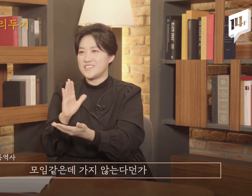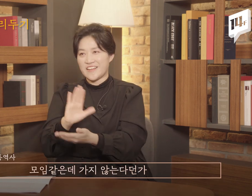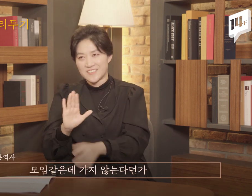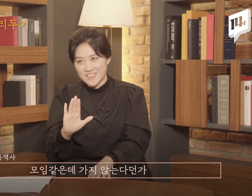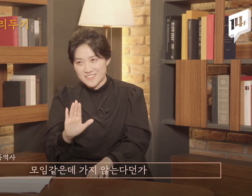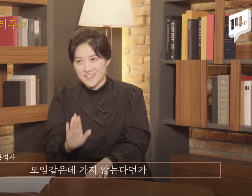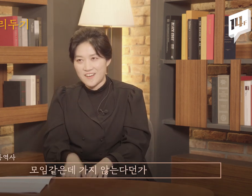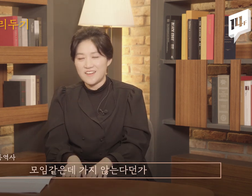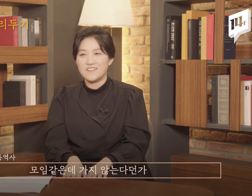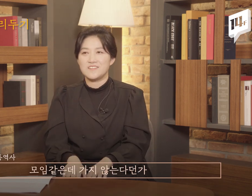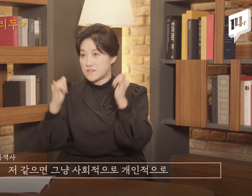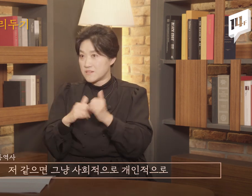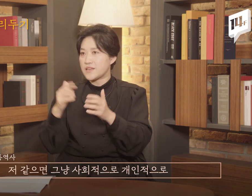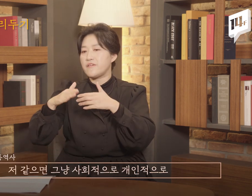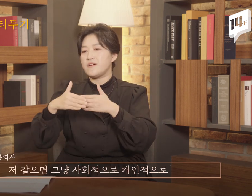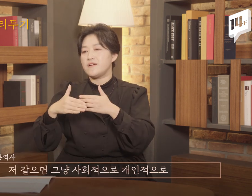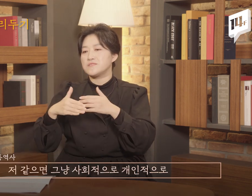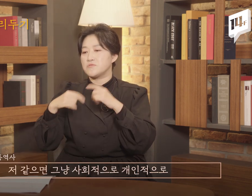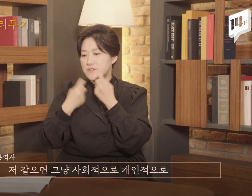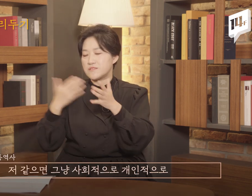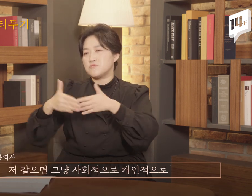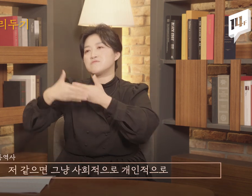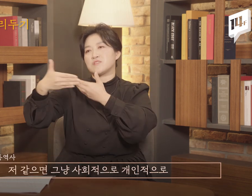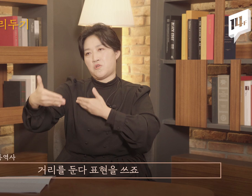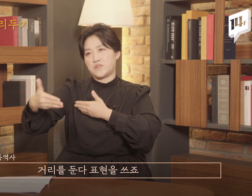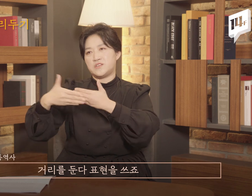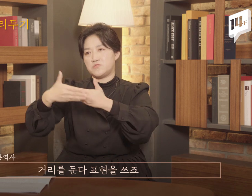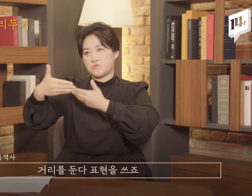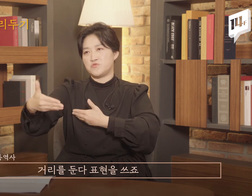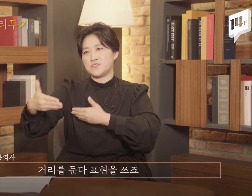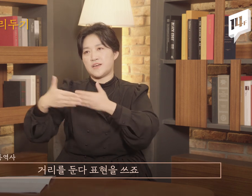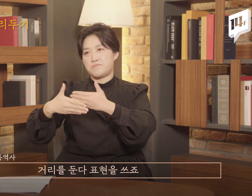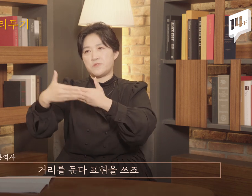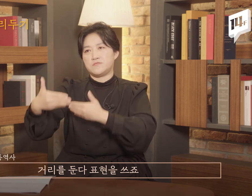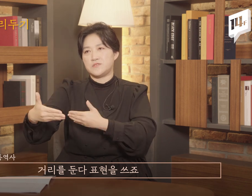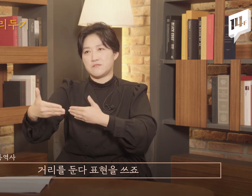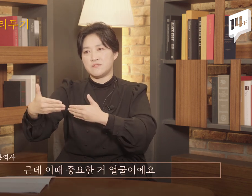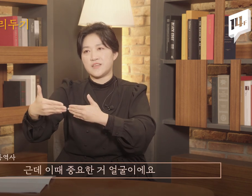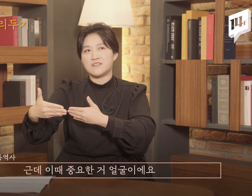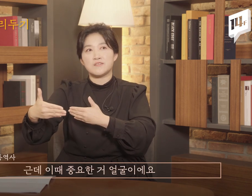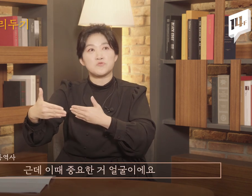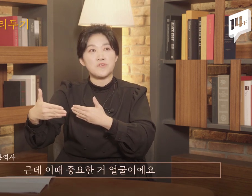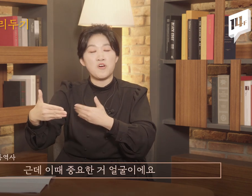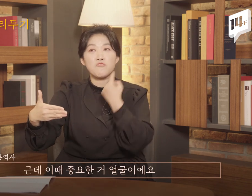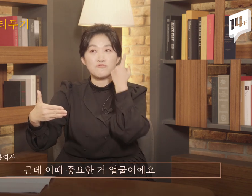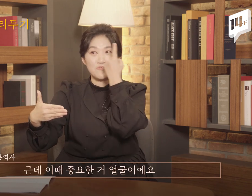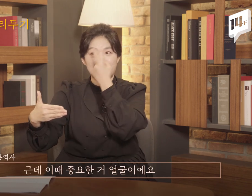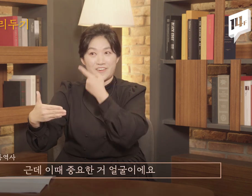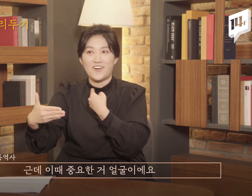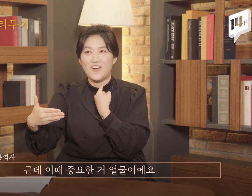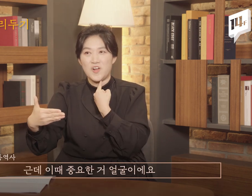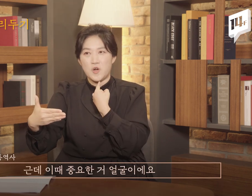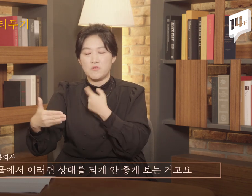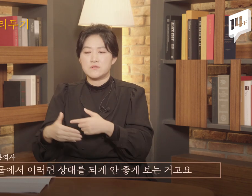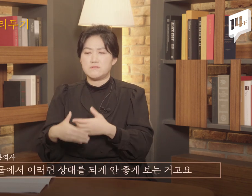않는다든가 그냥 사회적으로 개인적으로 거리를 좀 둔다 표현을 쓰죠. 근데 이때 중요한 건 얼굴이에요. 얼굴에서